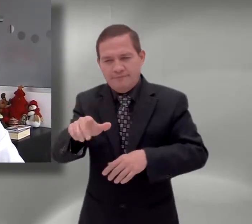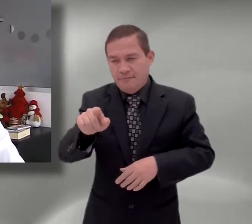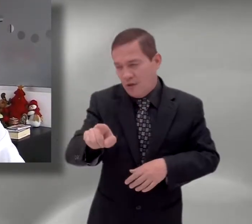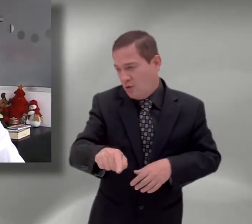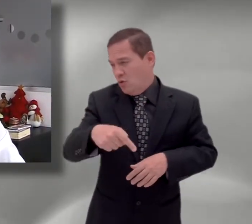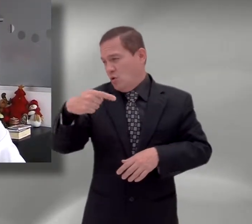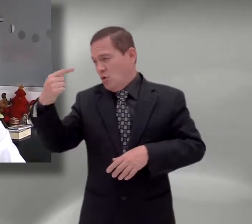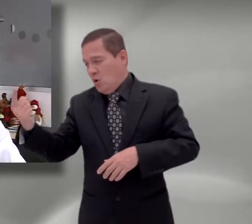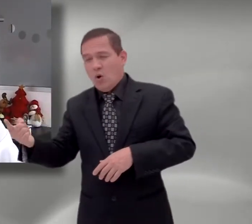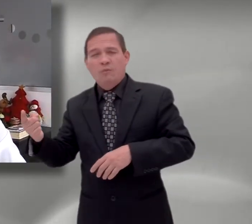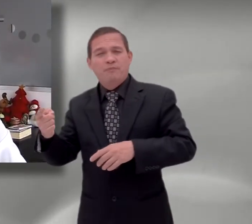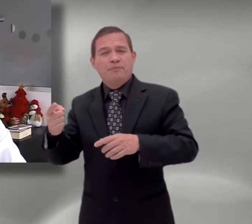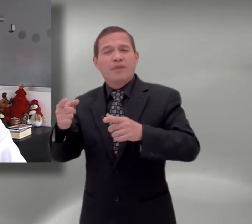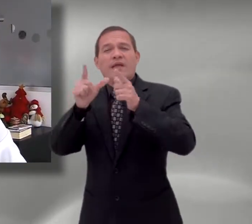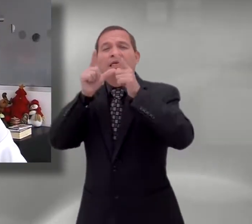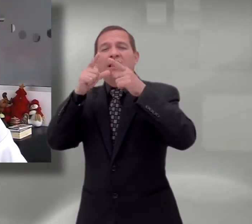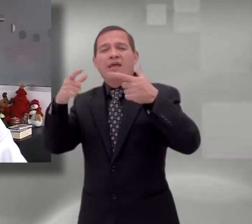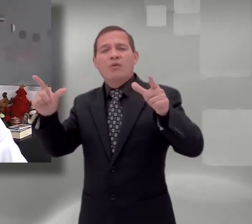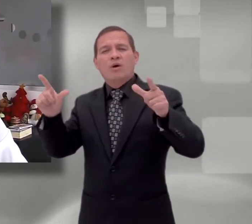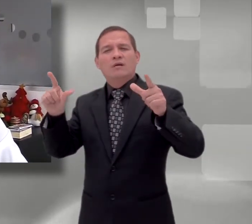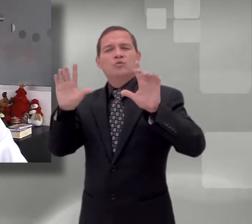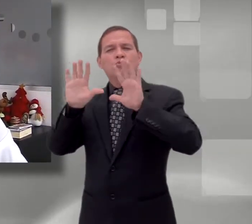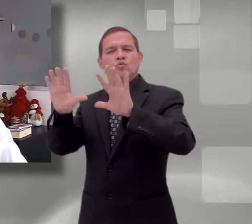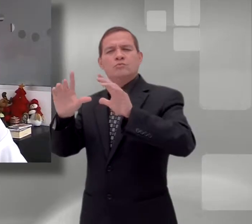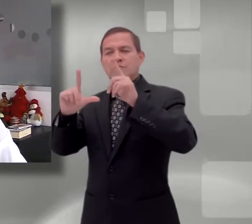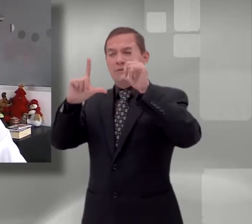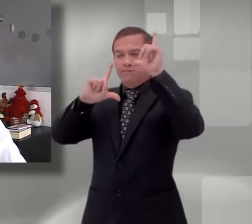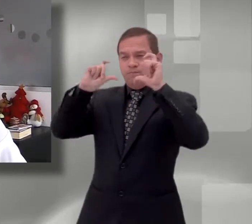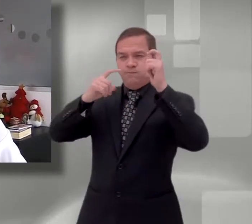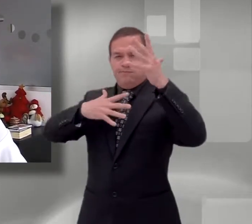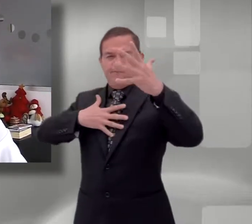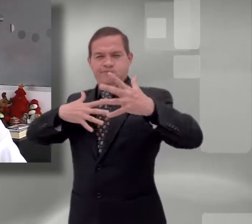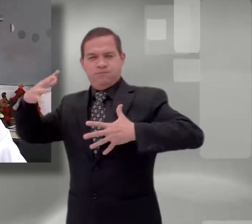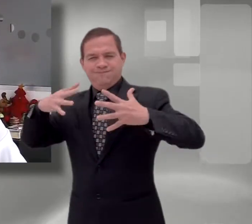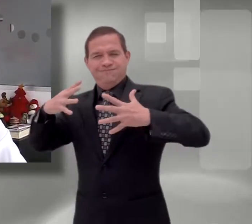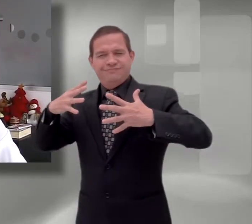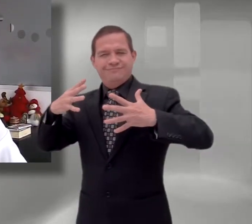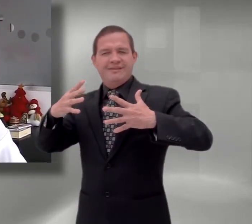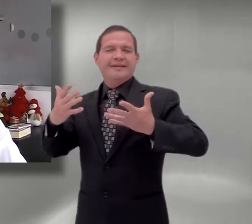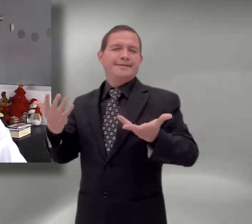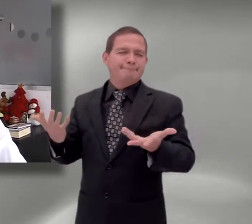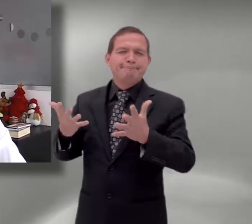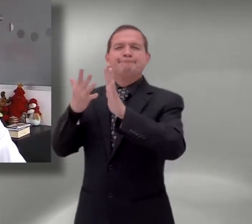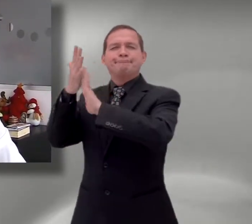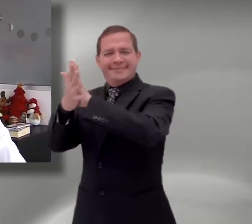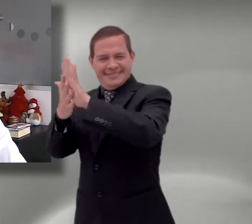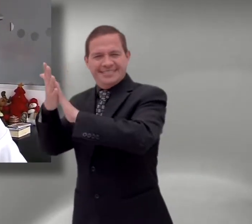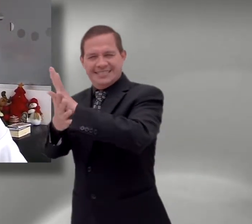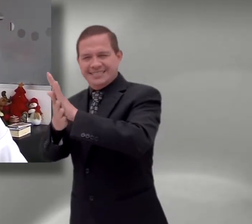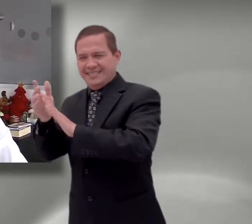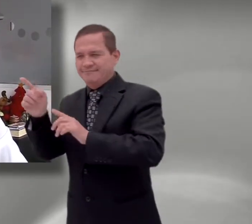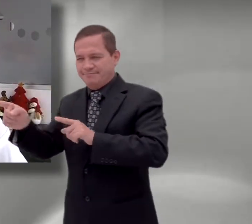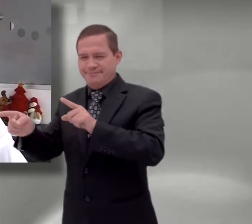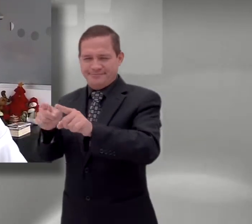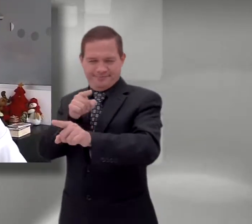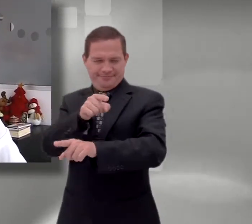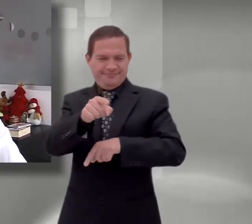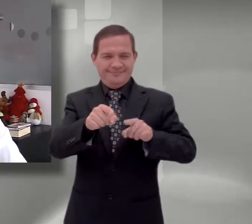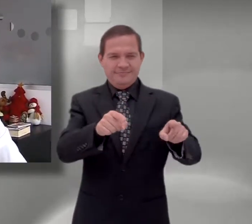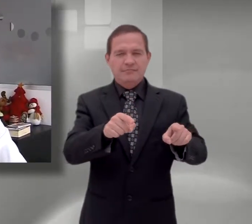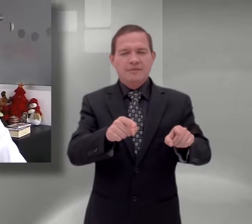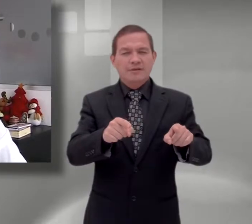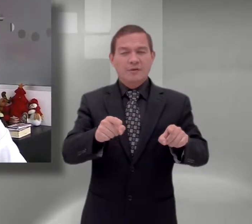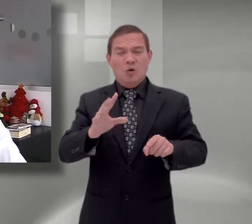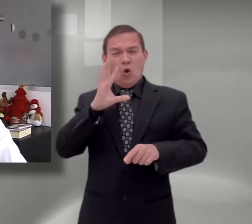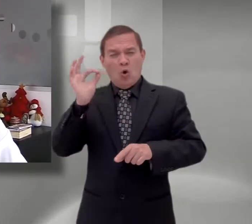por ejemplo, el de señas. Por otro lado, se trata, como decía Wigstein, de juegos de